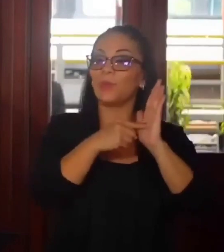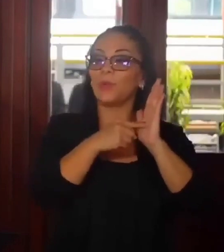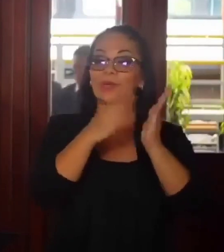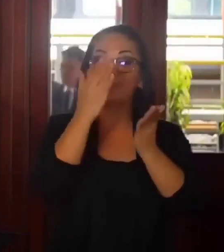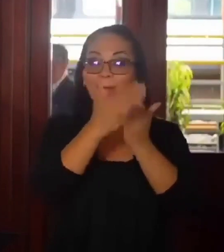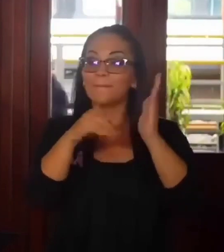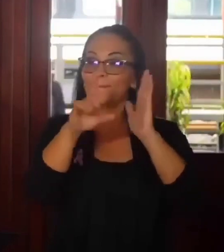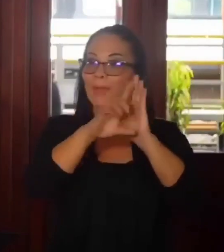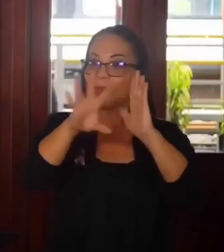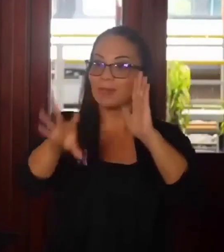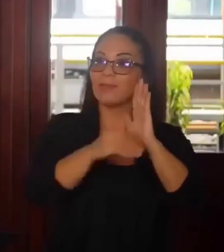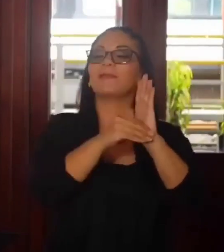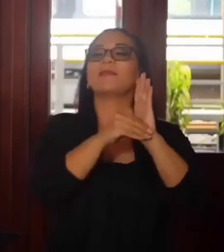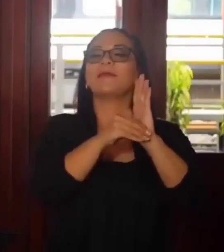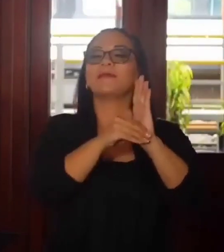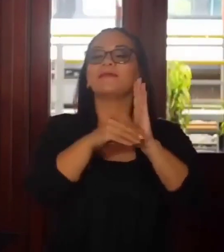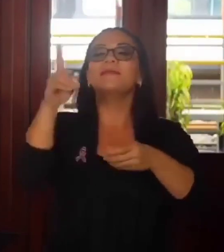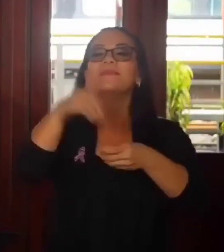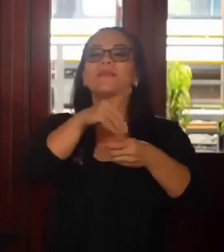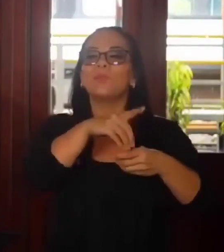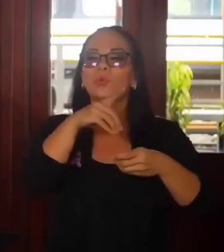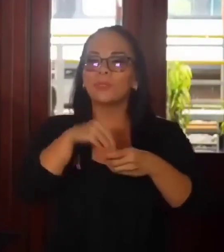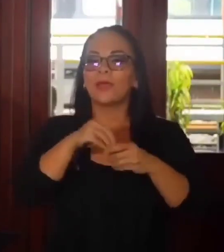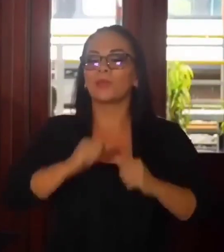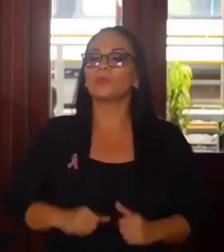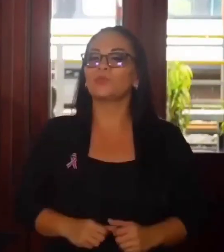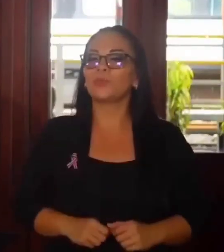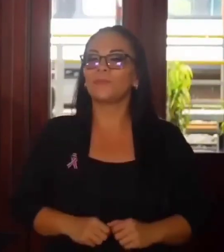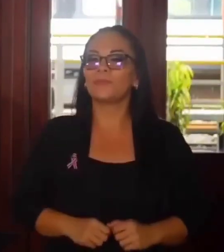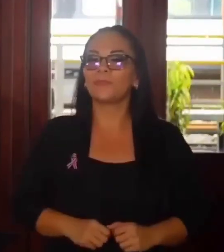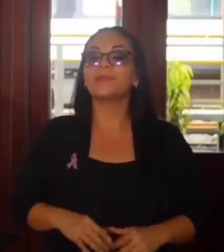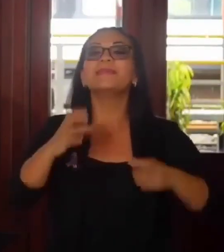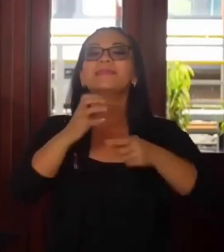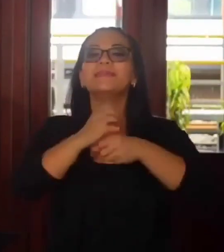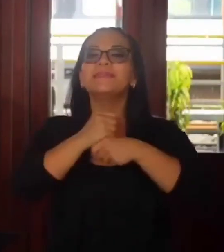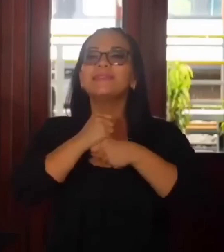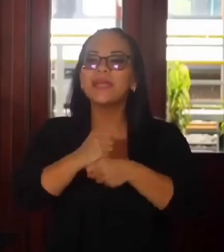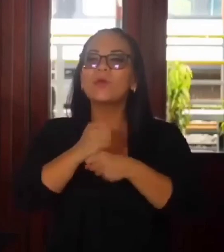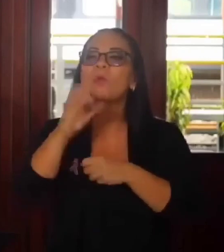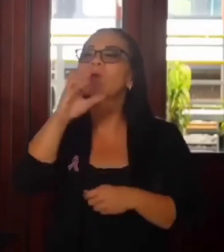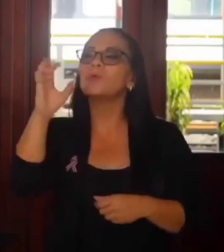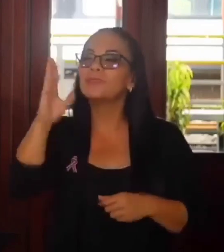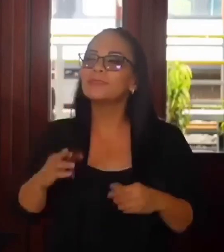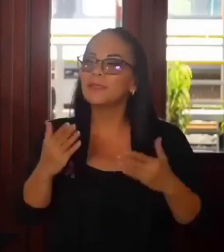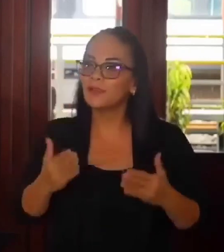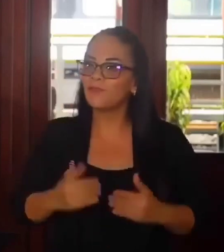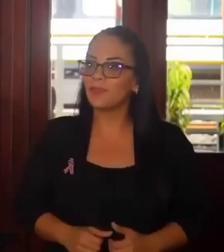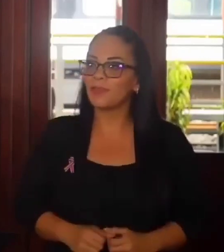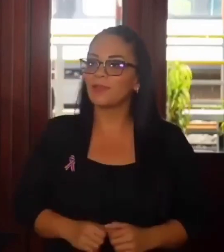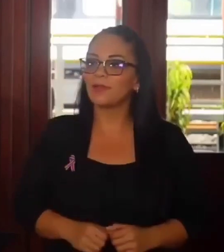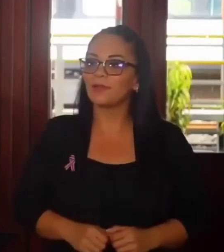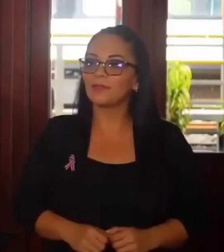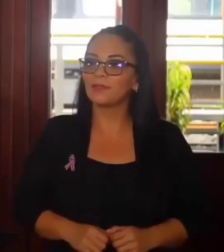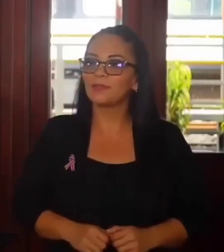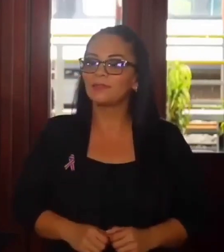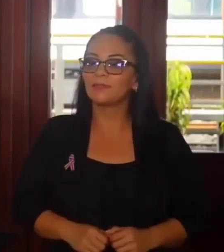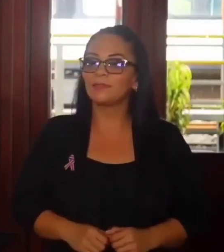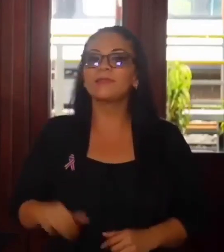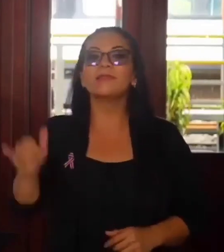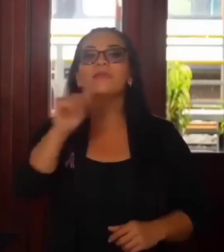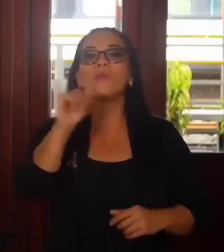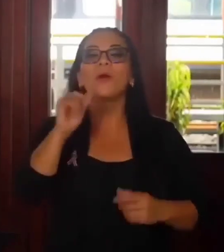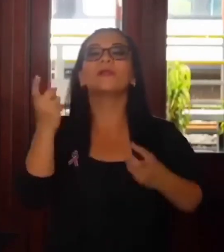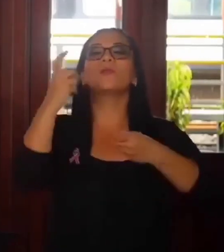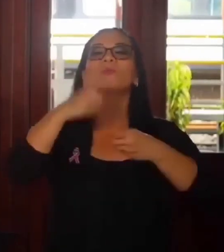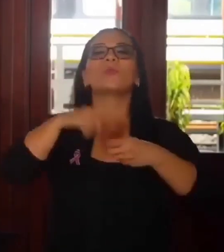la ley, los diputados le hicieron a Costa Rica lo que la Unión